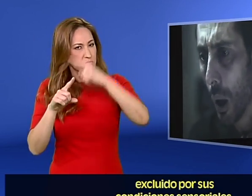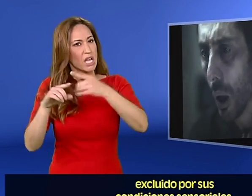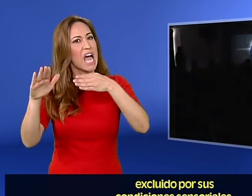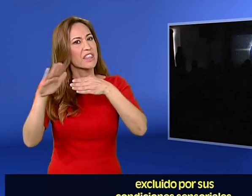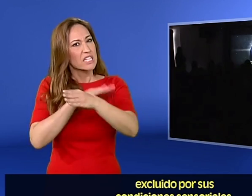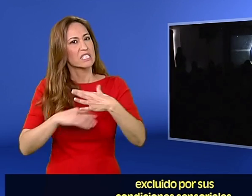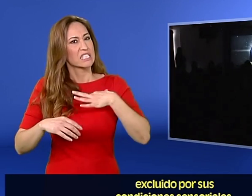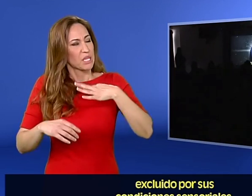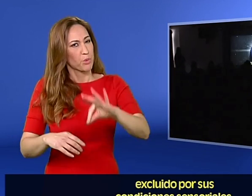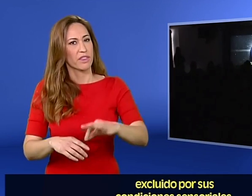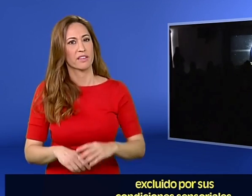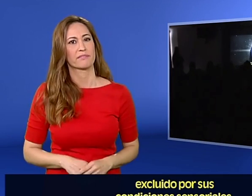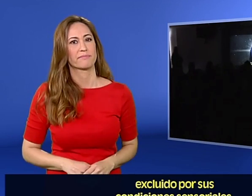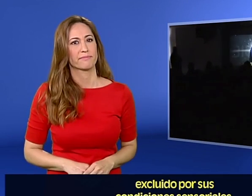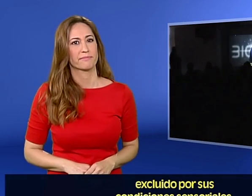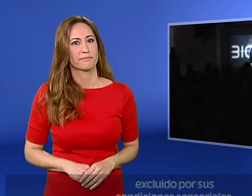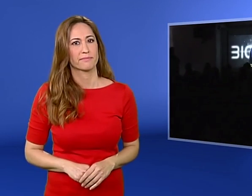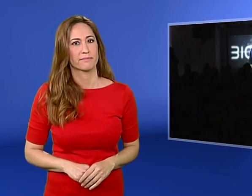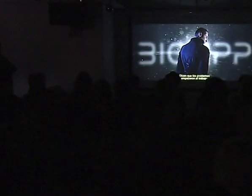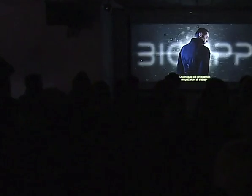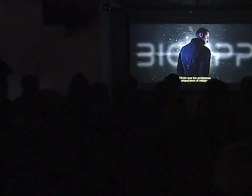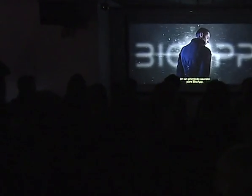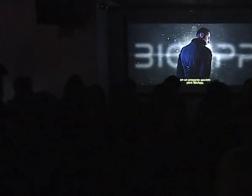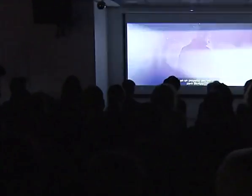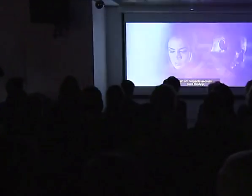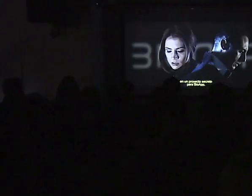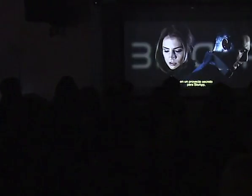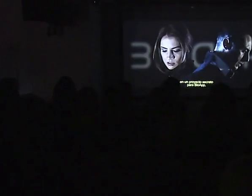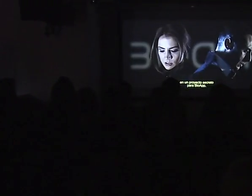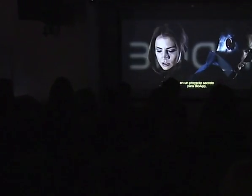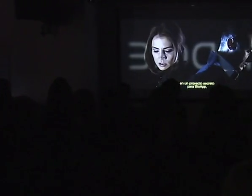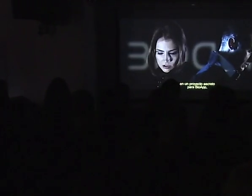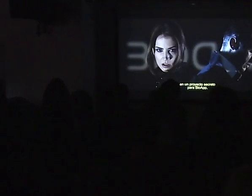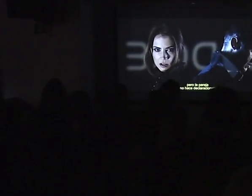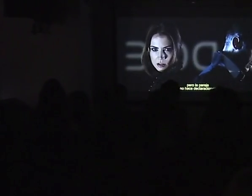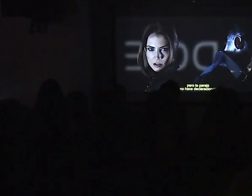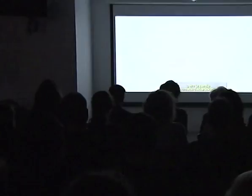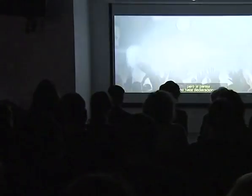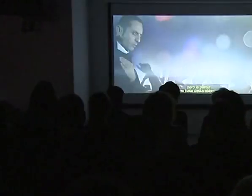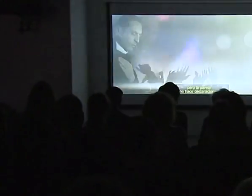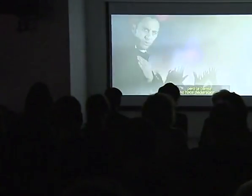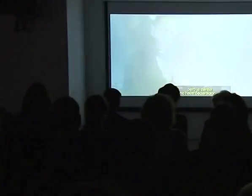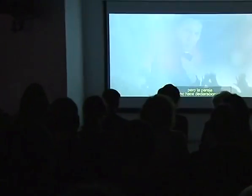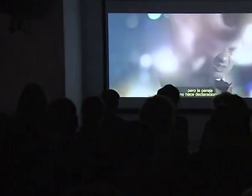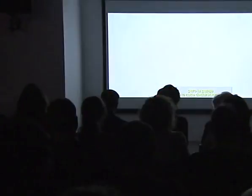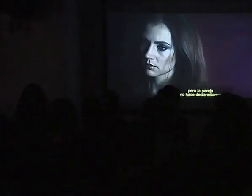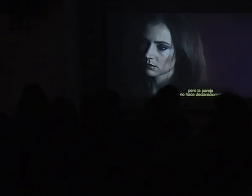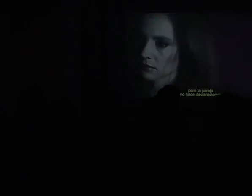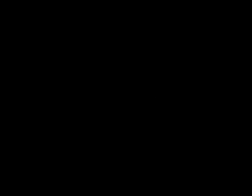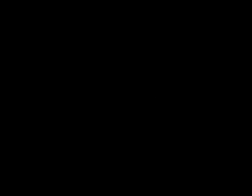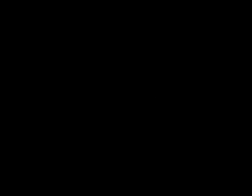excluido por sus condiciones sensoriales. XMILE nacido desde que se encargan de un proyecto confidencial para BioApo, pero la pareja evita hacer deflaciones de